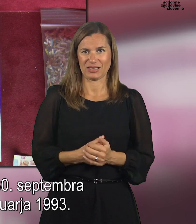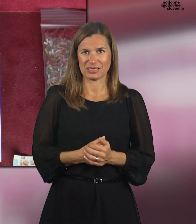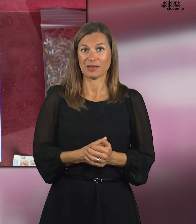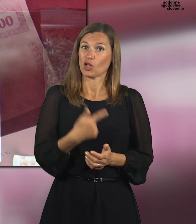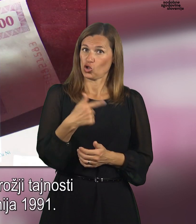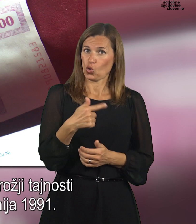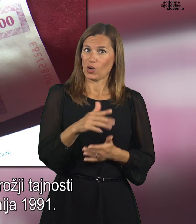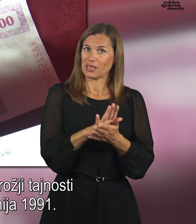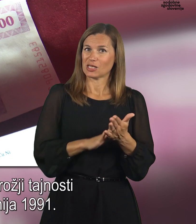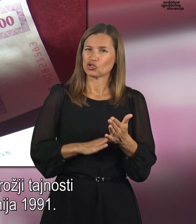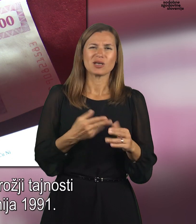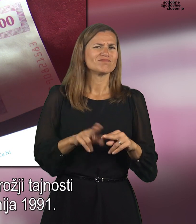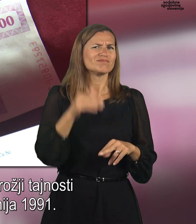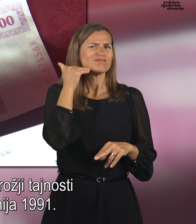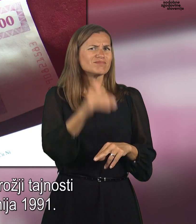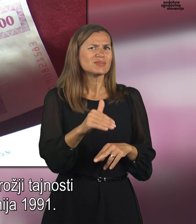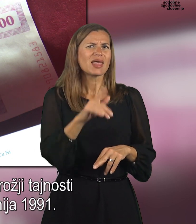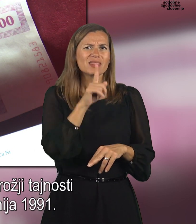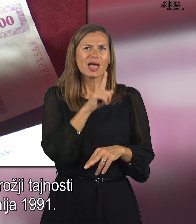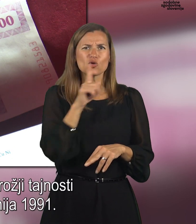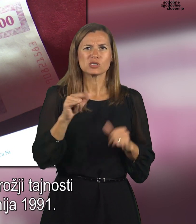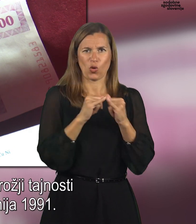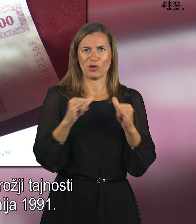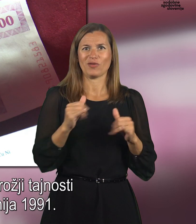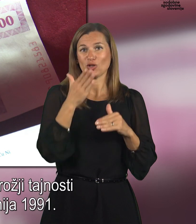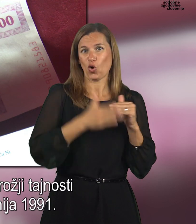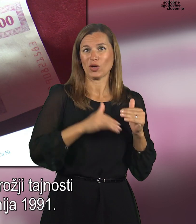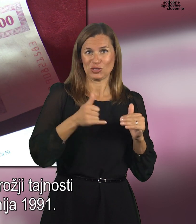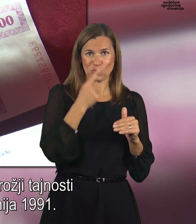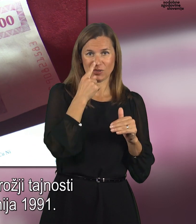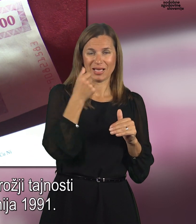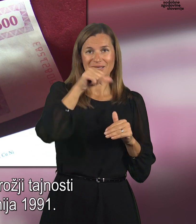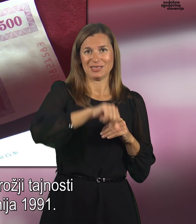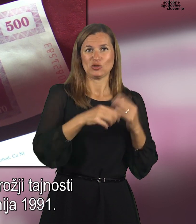Tular so začeli v najstružji tajnosti oblikovati konec junija 1991.